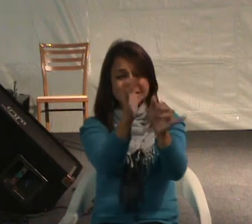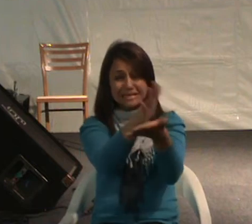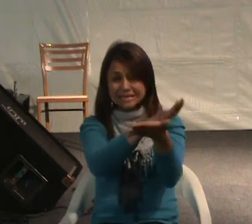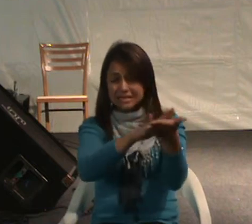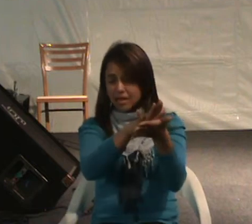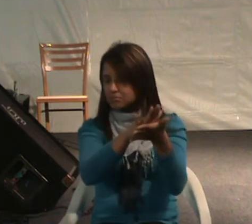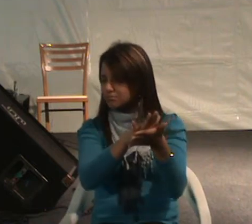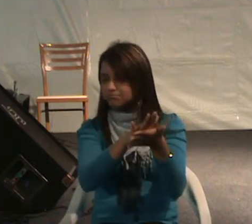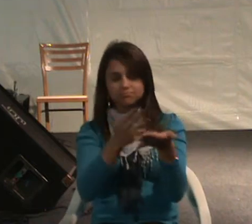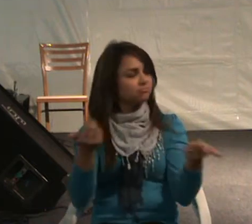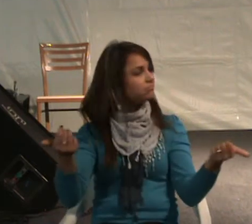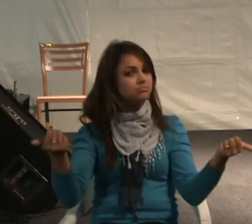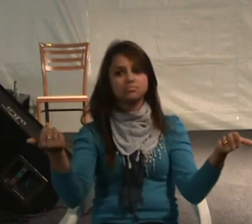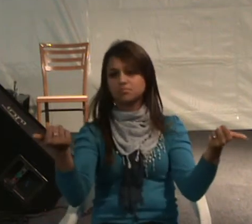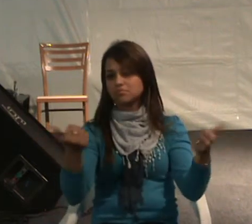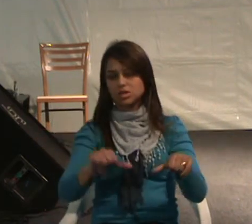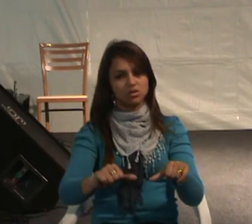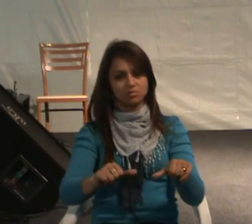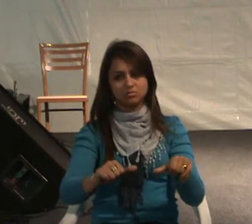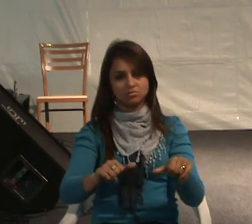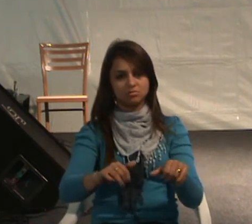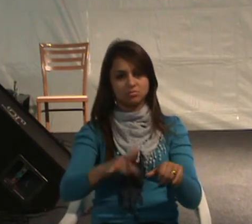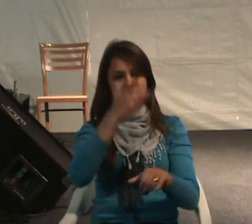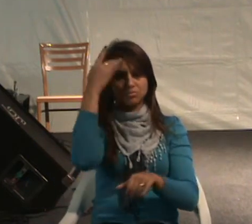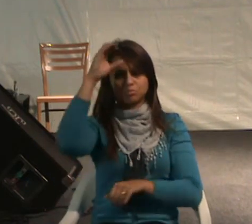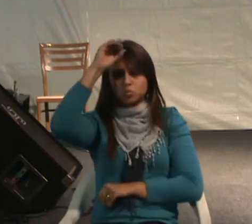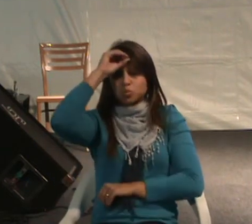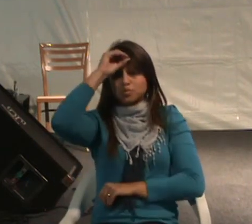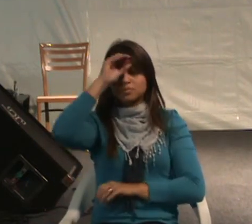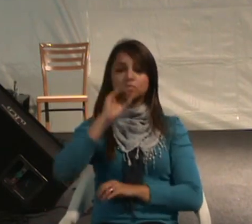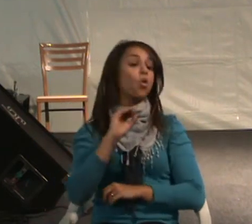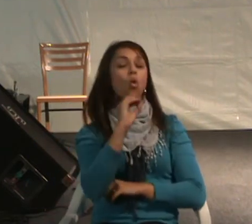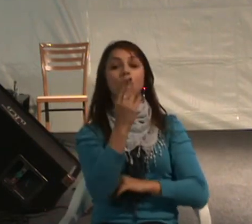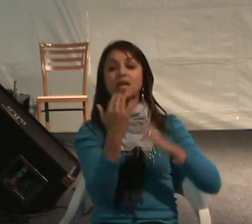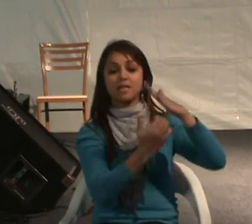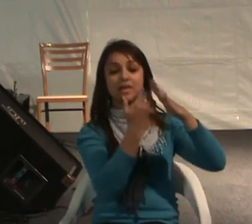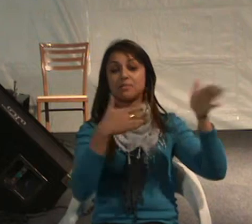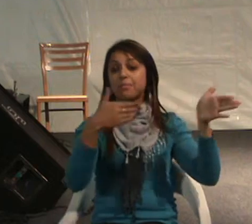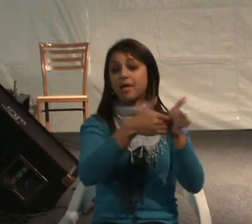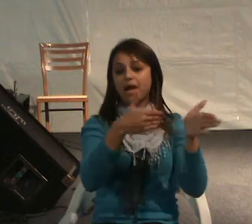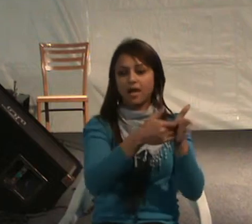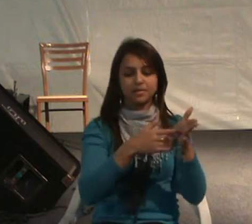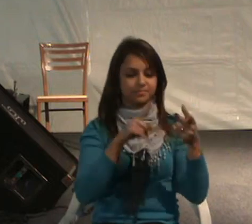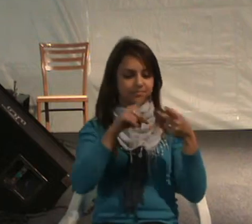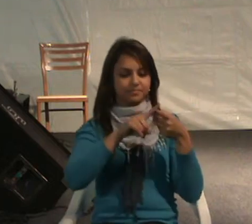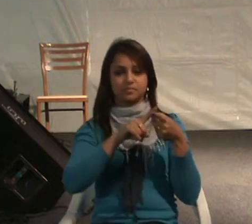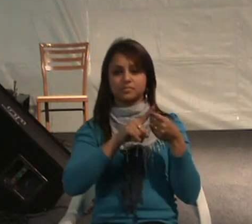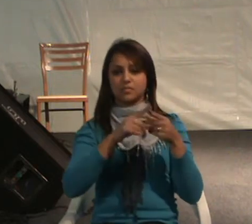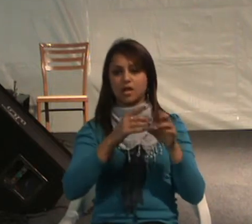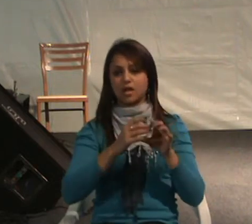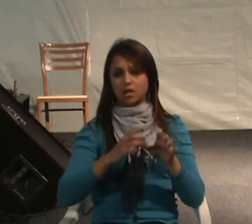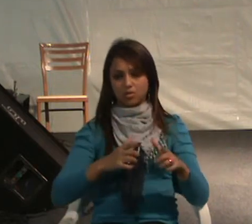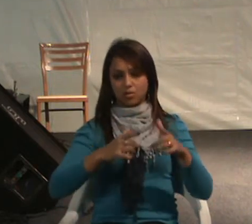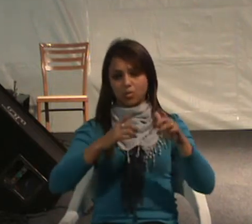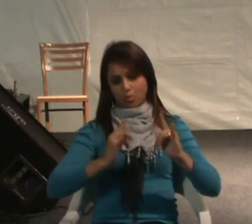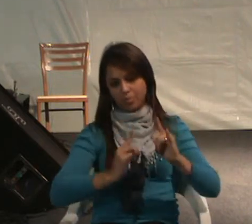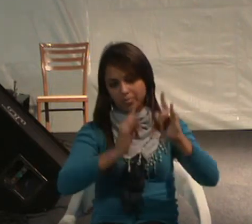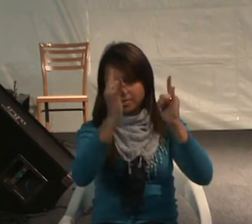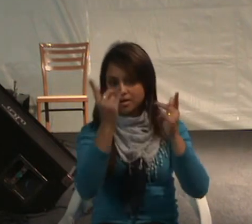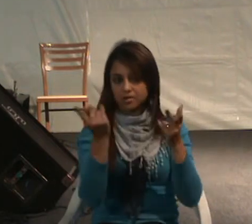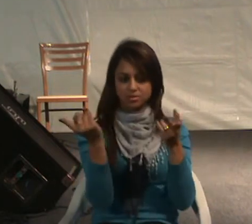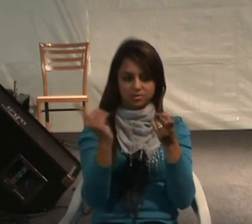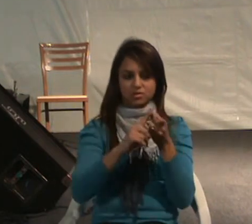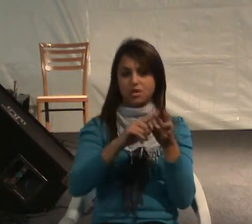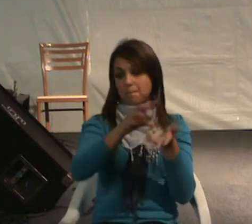informação. Barreira na empresa. Arquitetônica, metodológica. Coppel tem que desenvolver